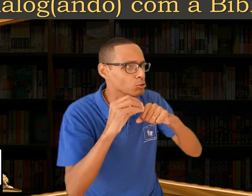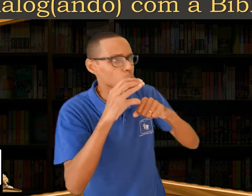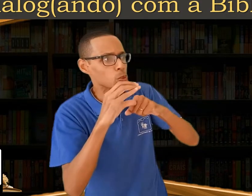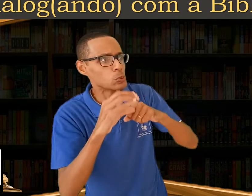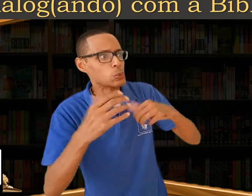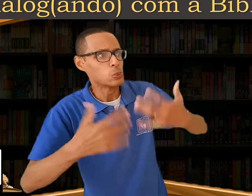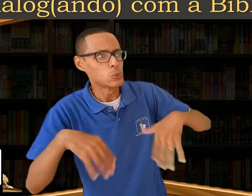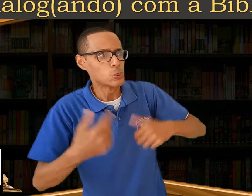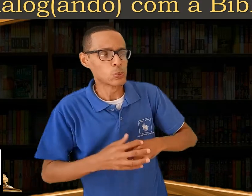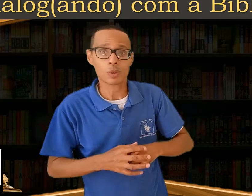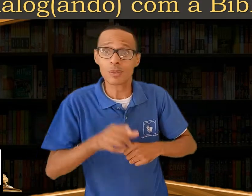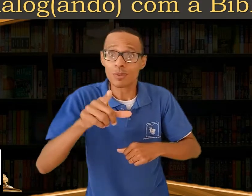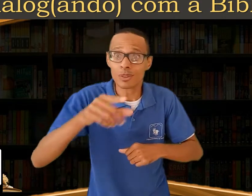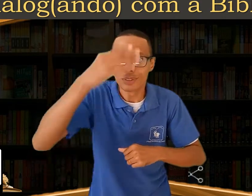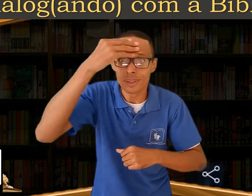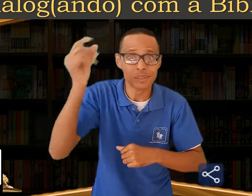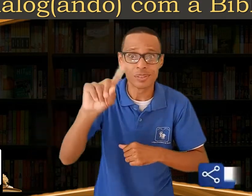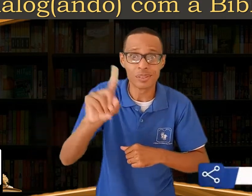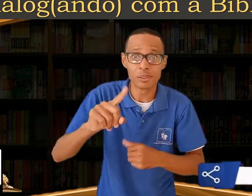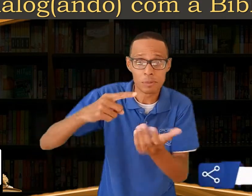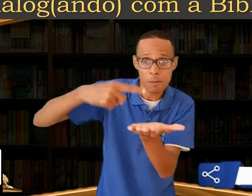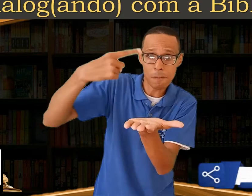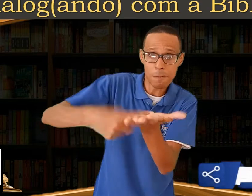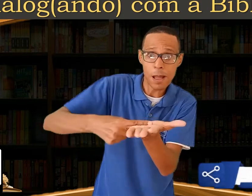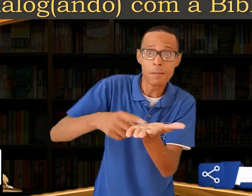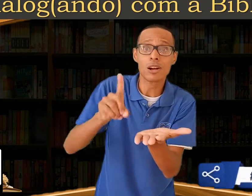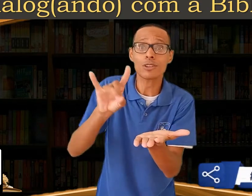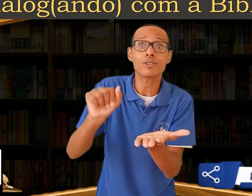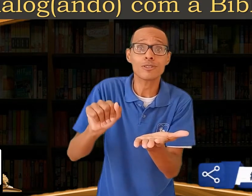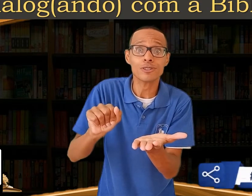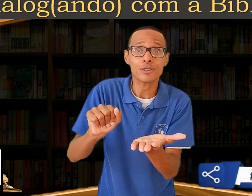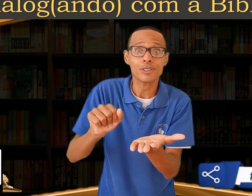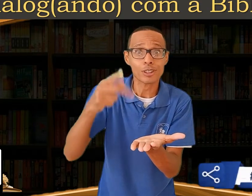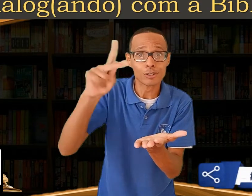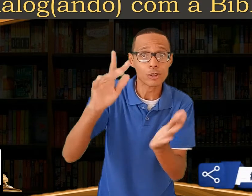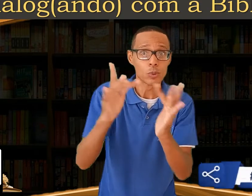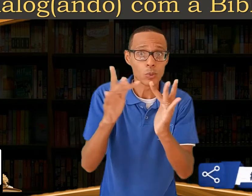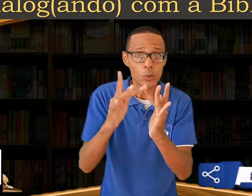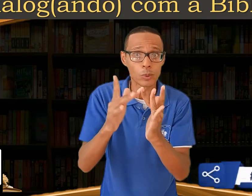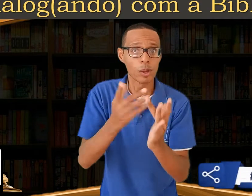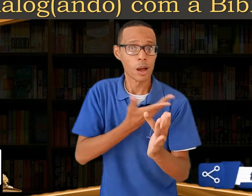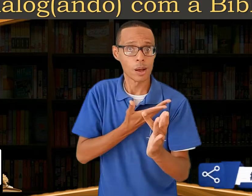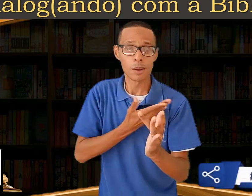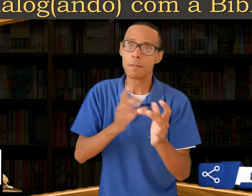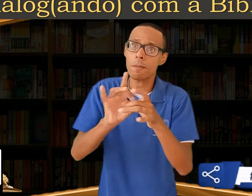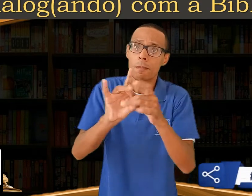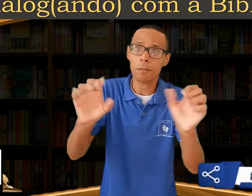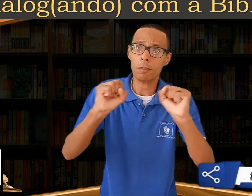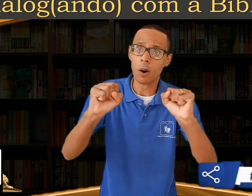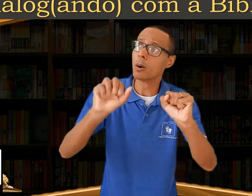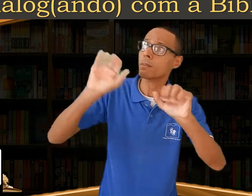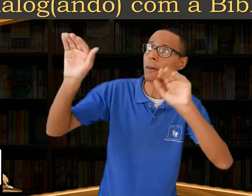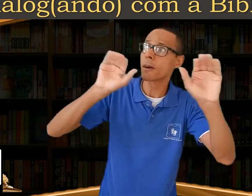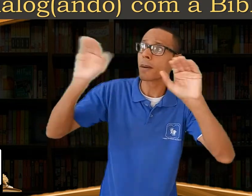anote em sua agenda para não esquecer e compartilhe com seus contatos. Chegou agora no canal?